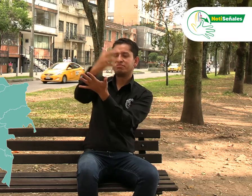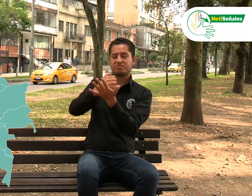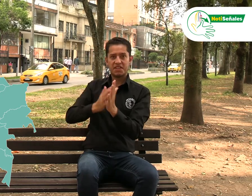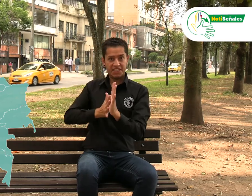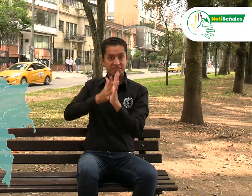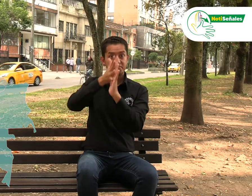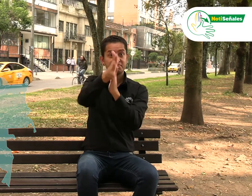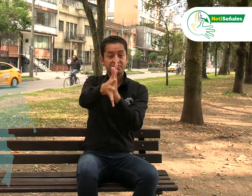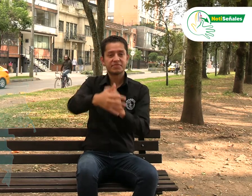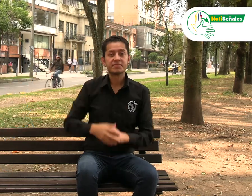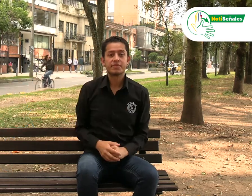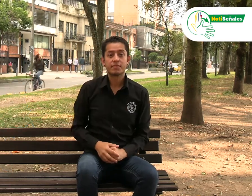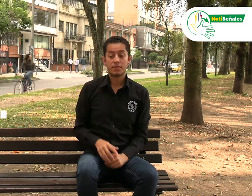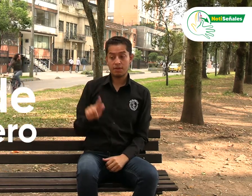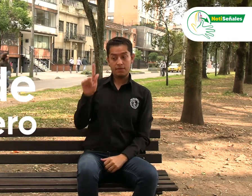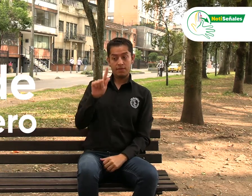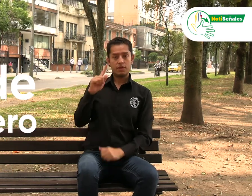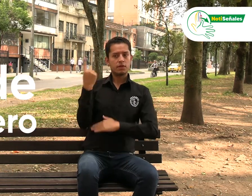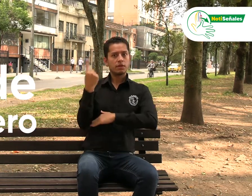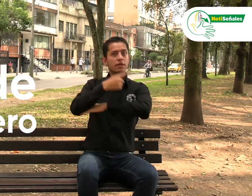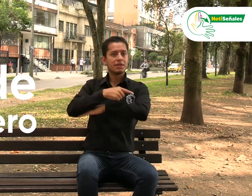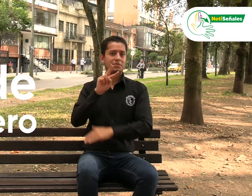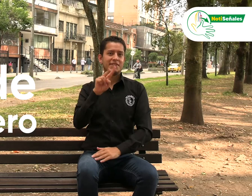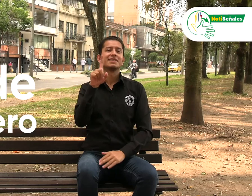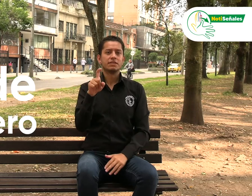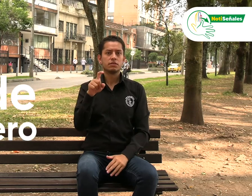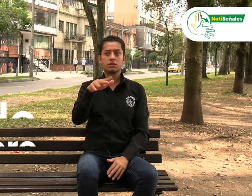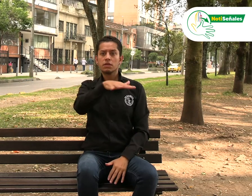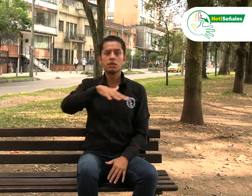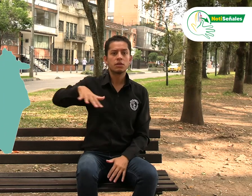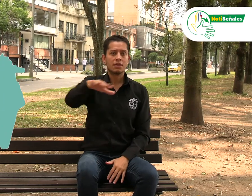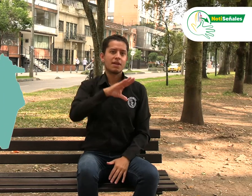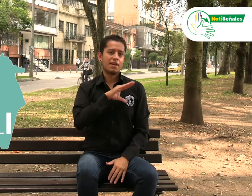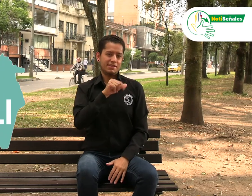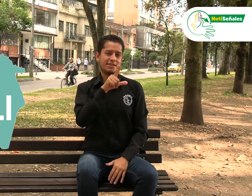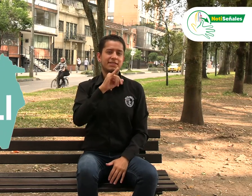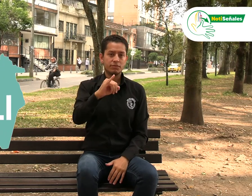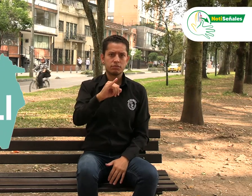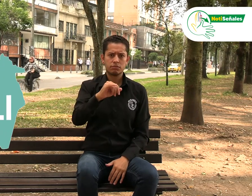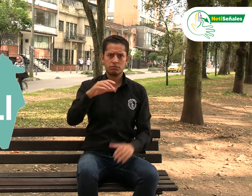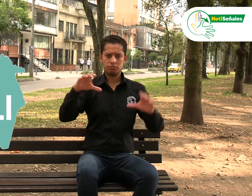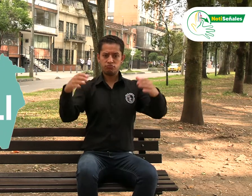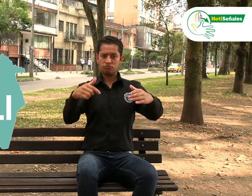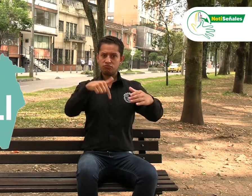El 26 de febrero, en la ciudad de Cali, un grupo de estudiantes sordos, padres de familia,